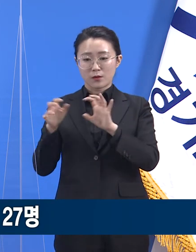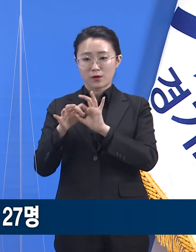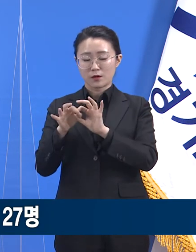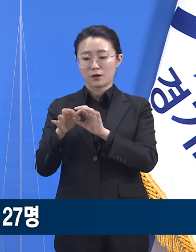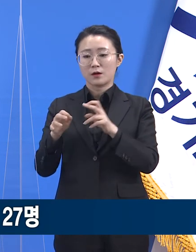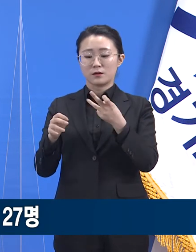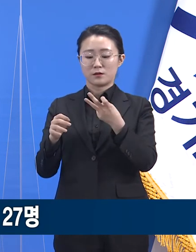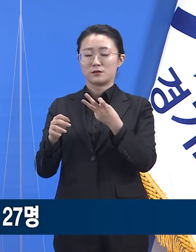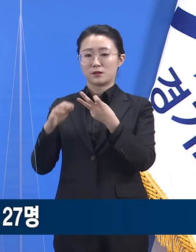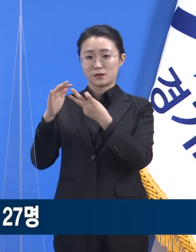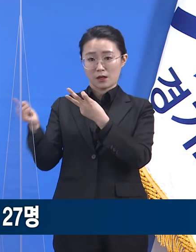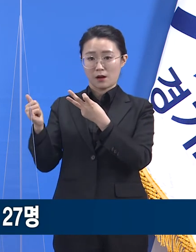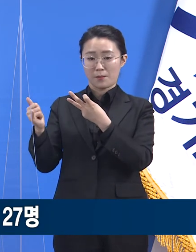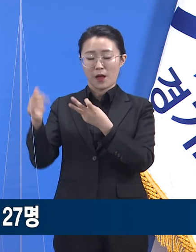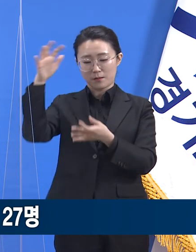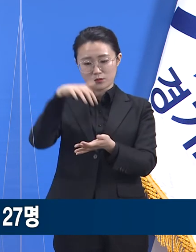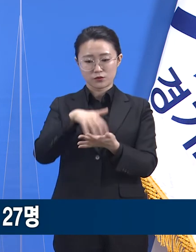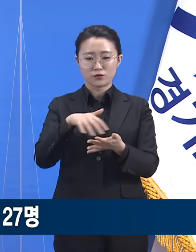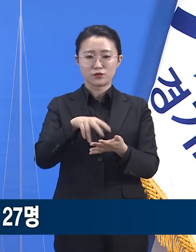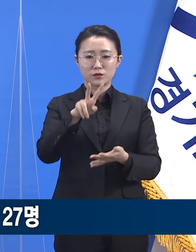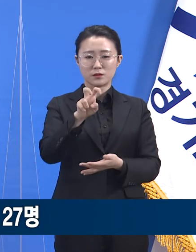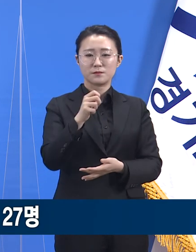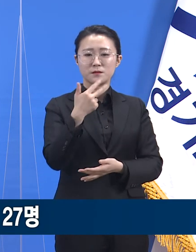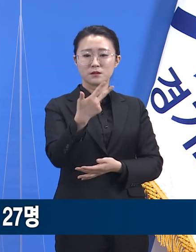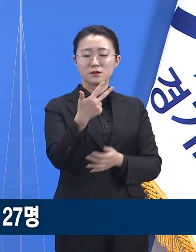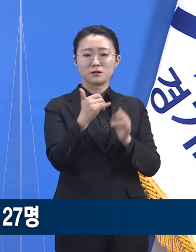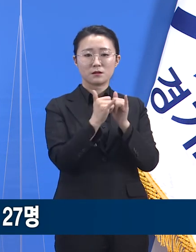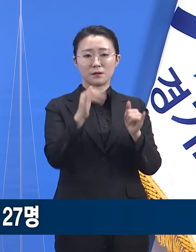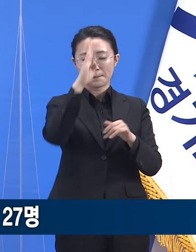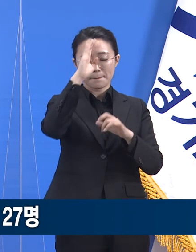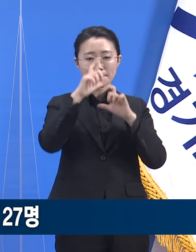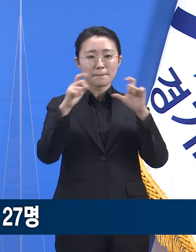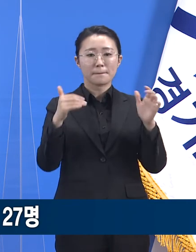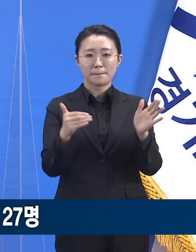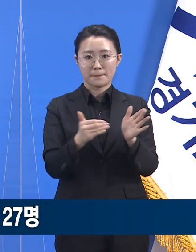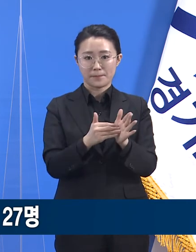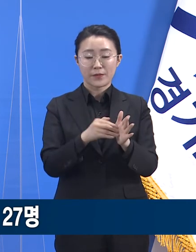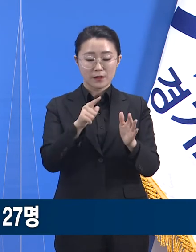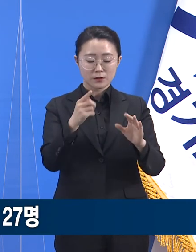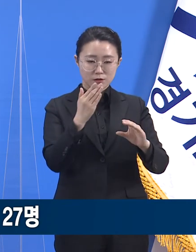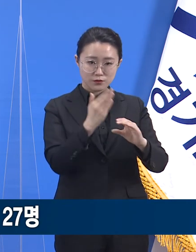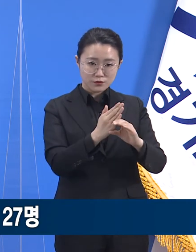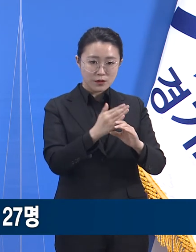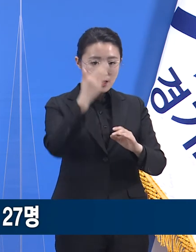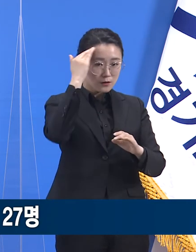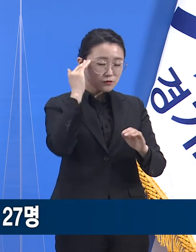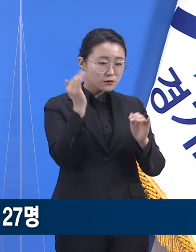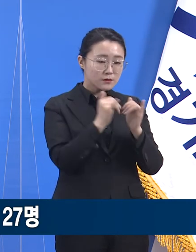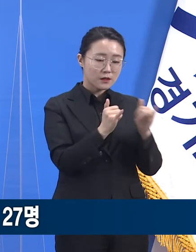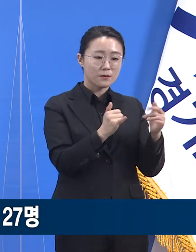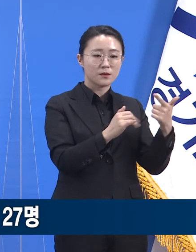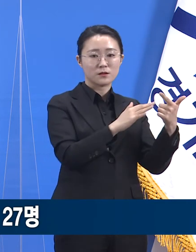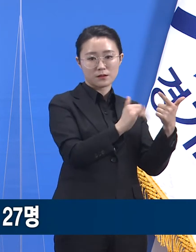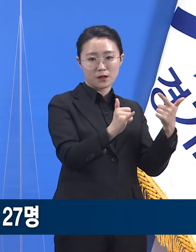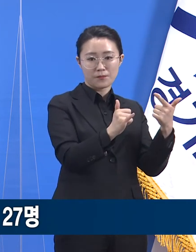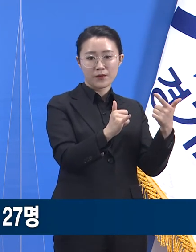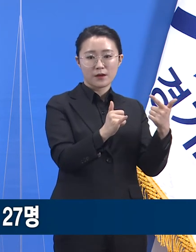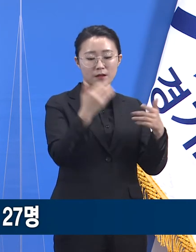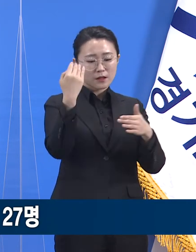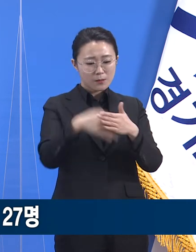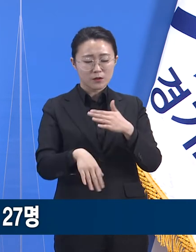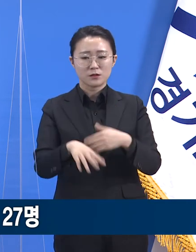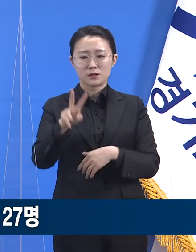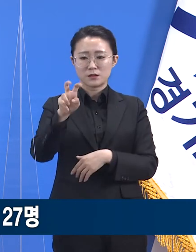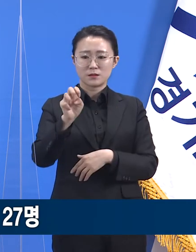누적 확진자는 27명입니다. 이 중 6명이 내국인이고 21명이 외국인이었습니다.